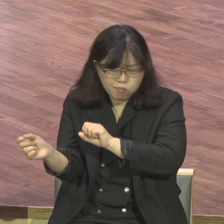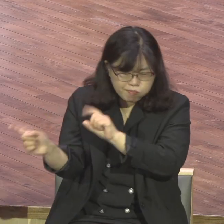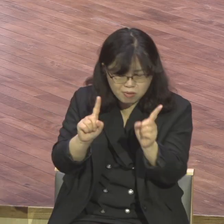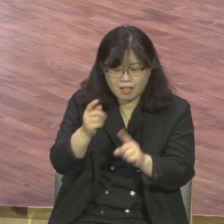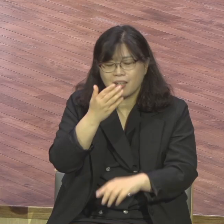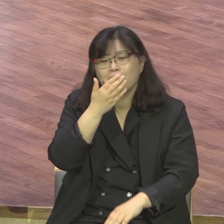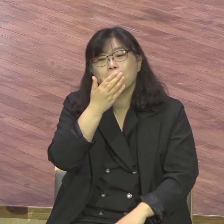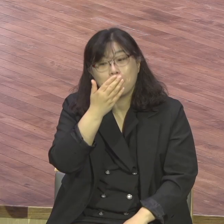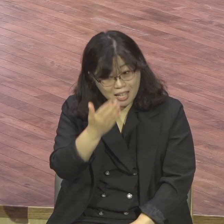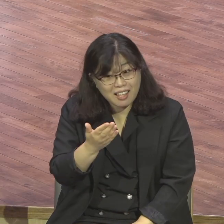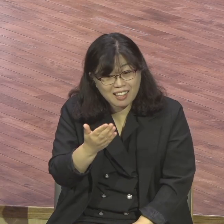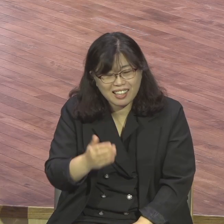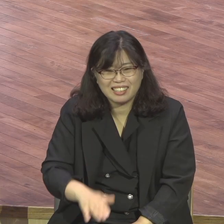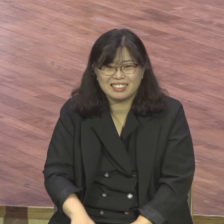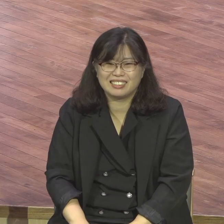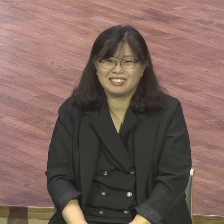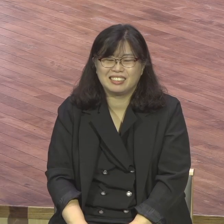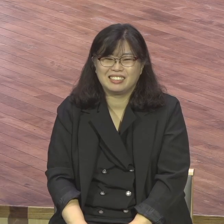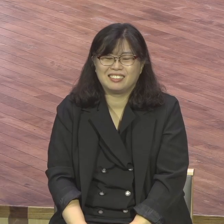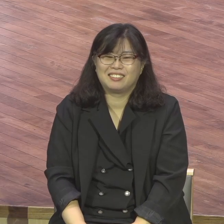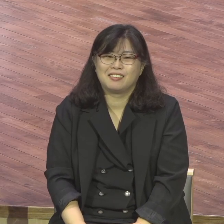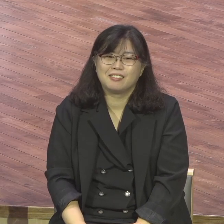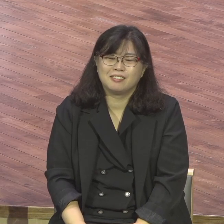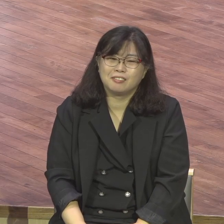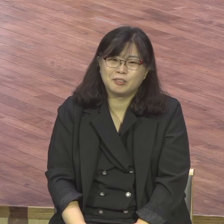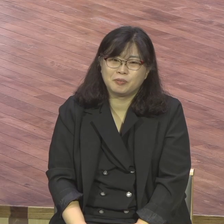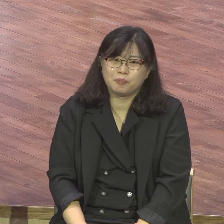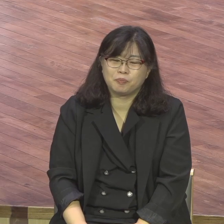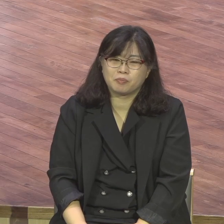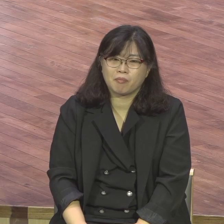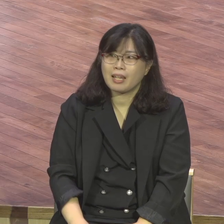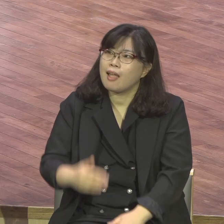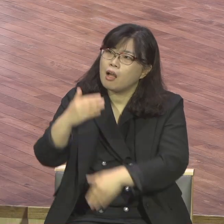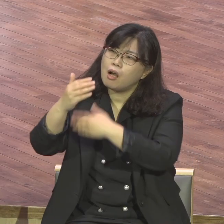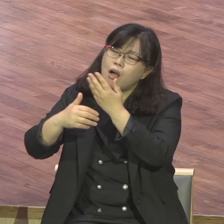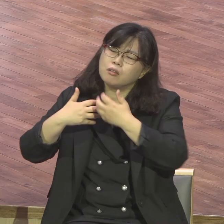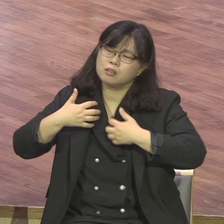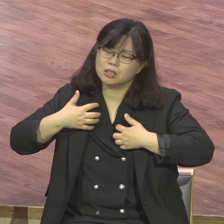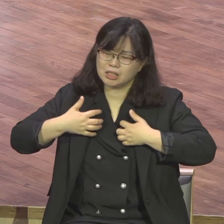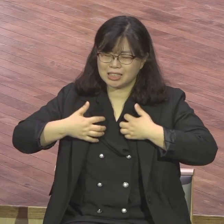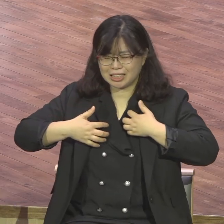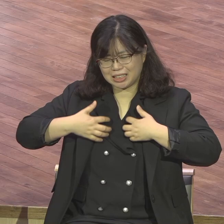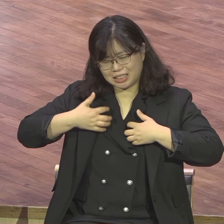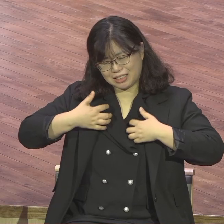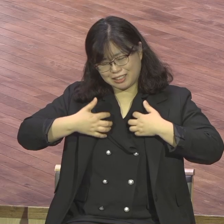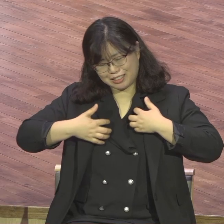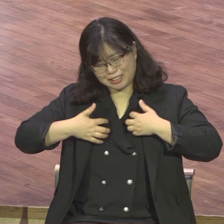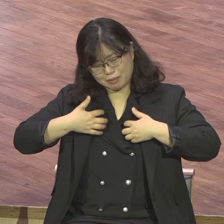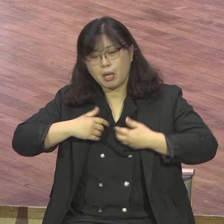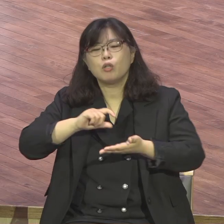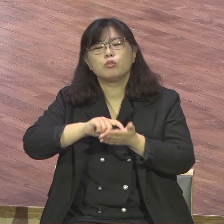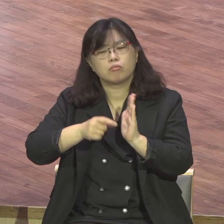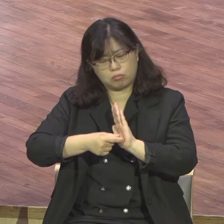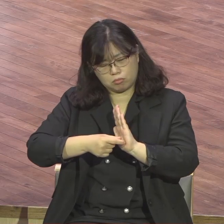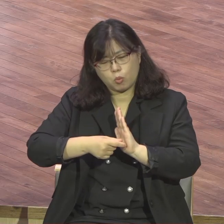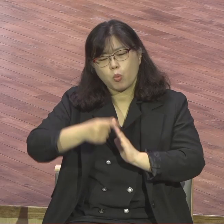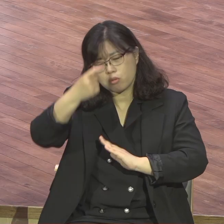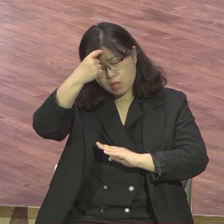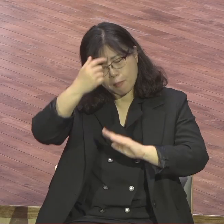기뻐하신 영적 예배가 우리 인생의 구심점이 돼야 돼요 하나님이 기뻐하신 예배 이 통해서 한 주간 살아가신